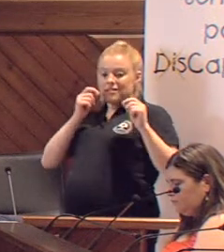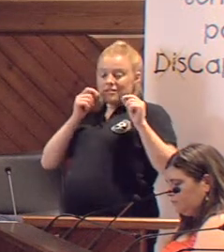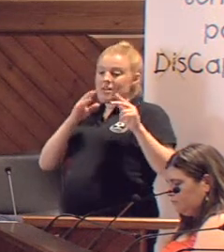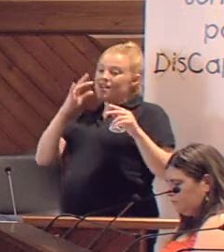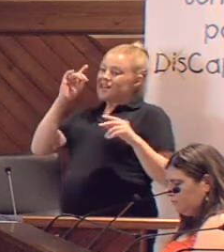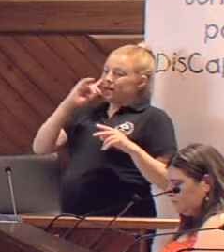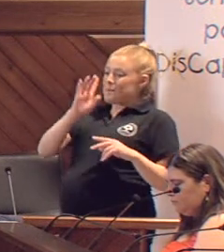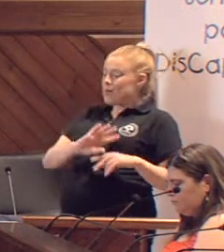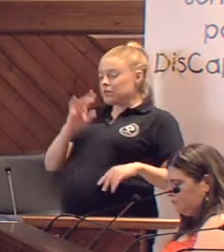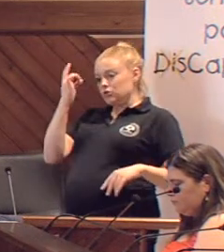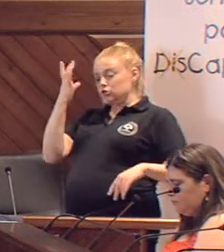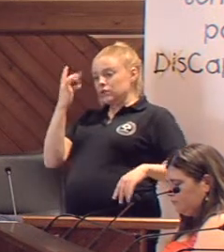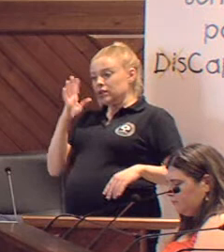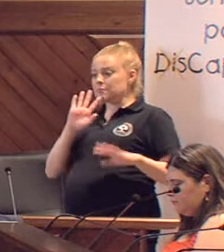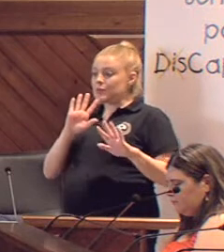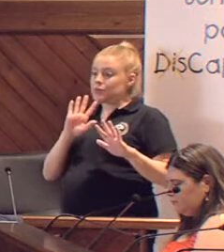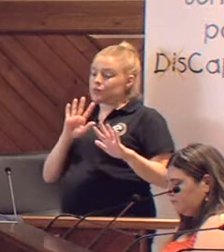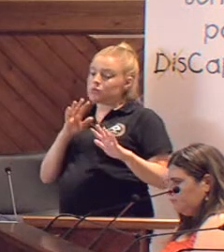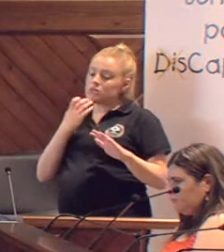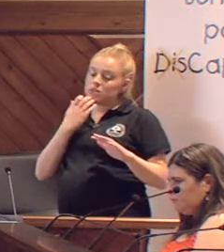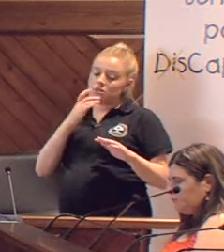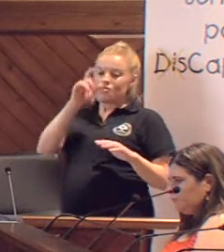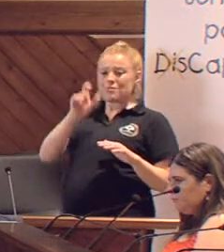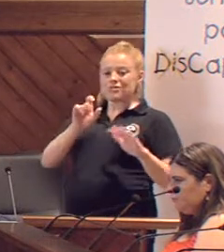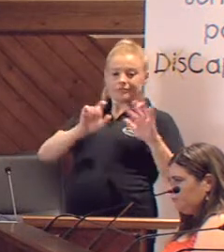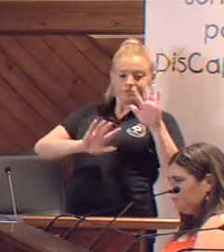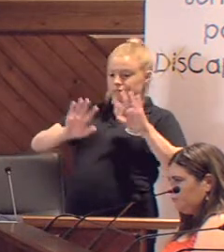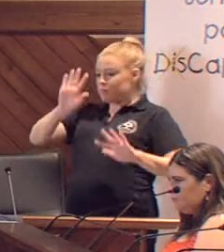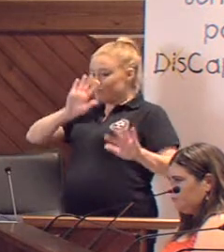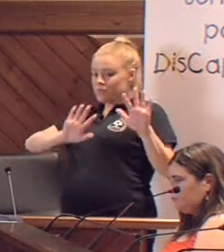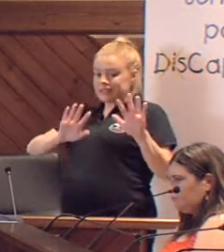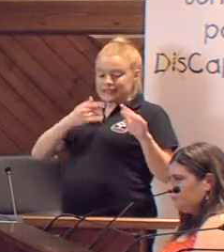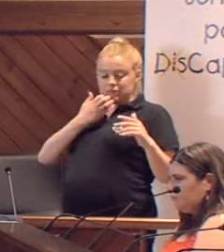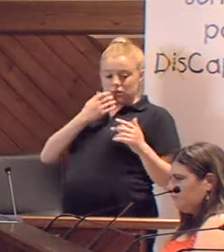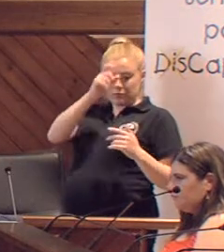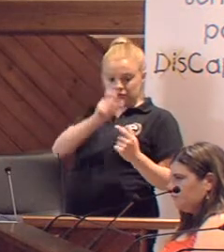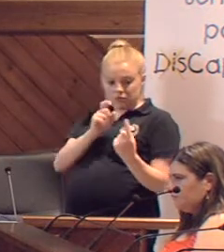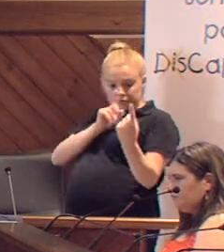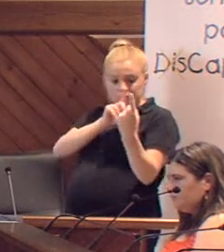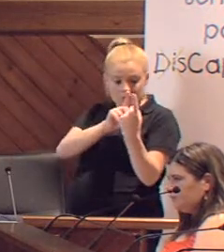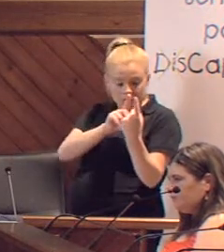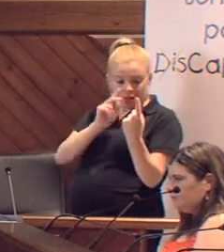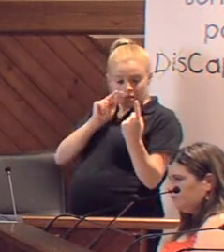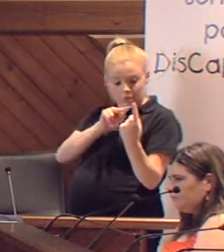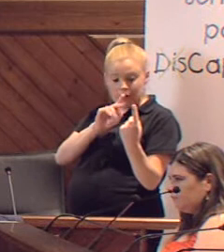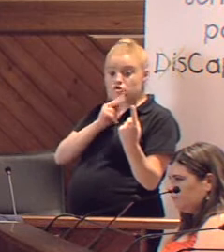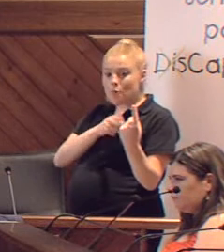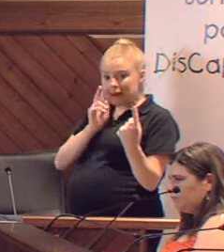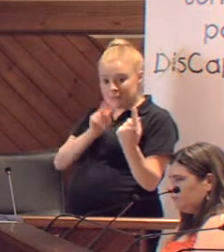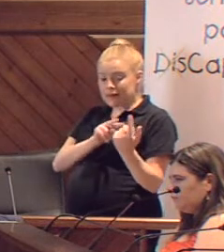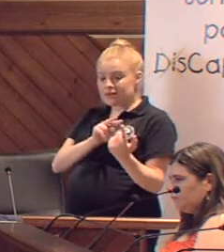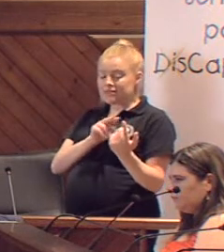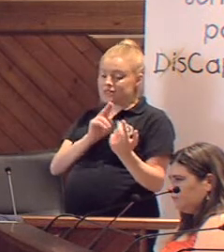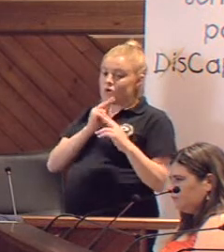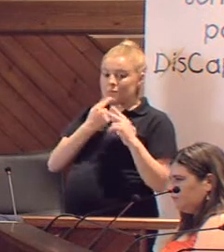tontería, pero cuando una persona se desorienta, el hecho de que tenga enfrente a alguien que se puede identificar y nombrarla